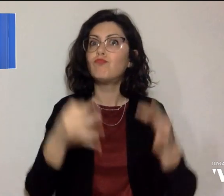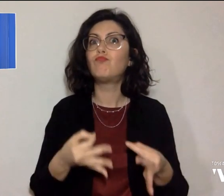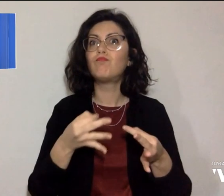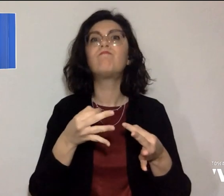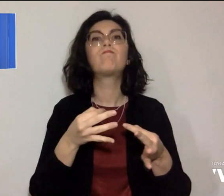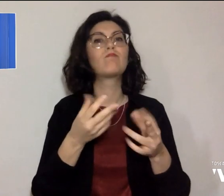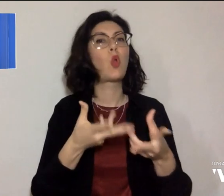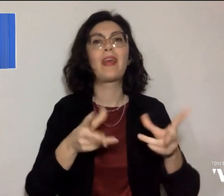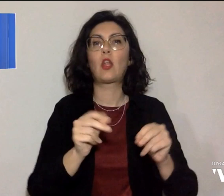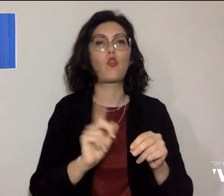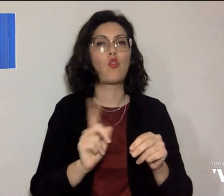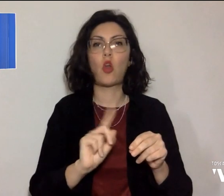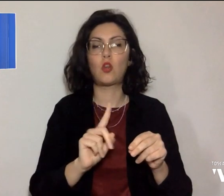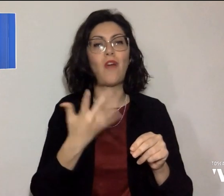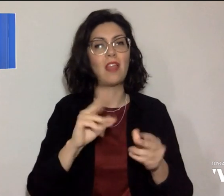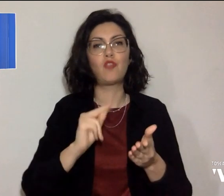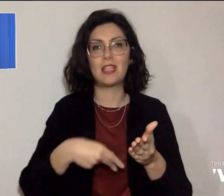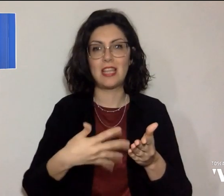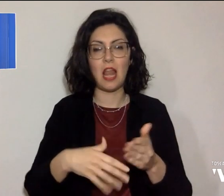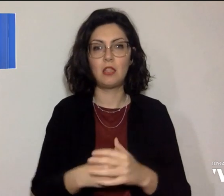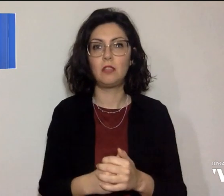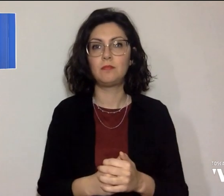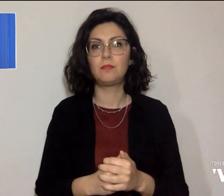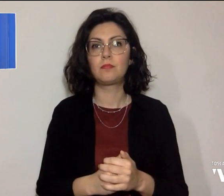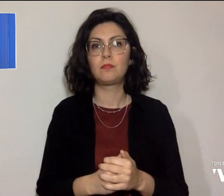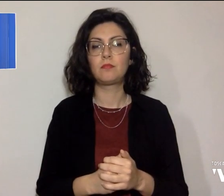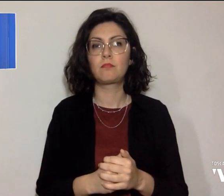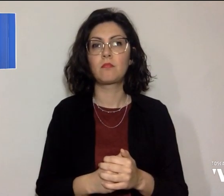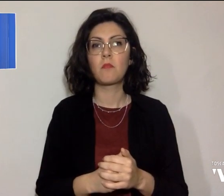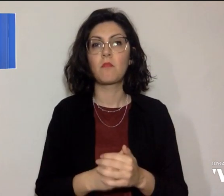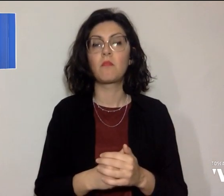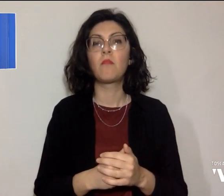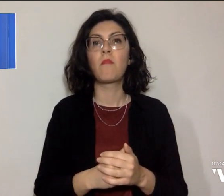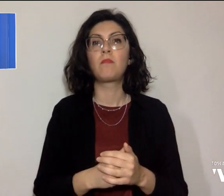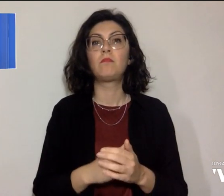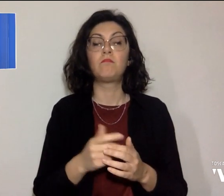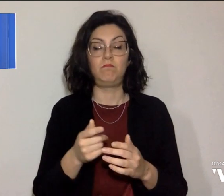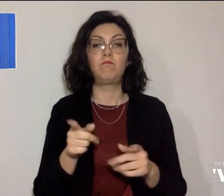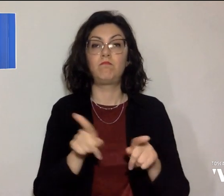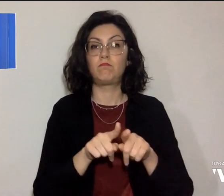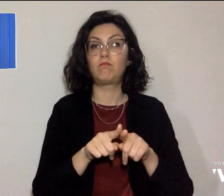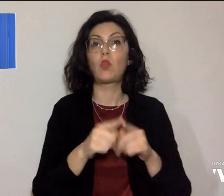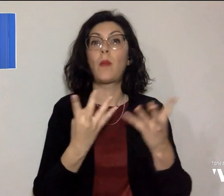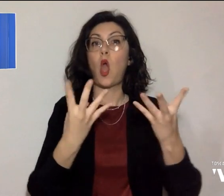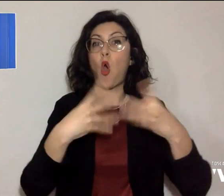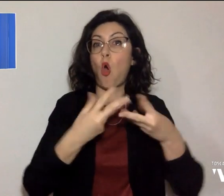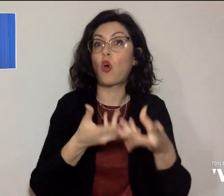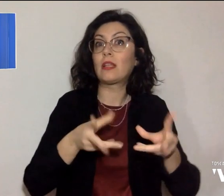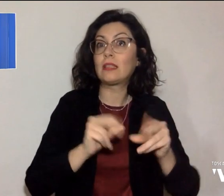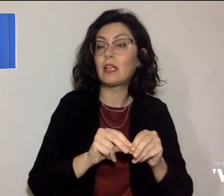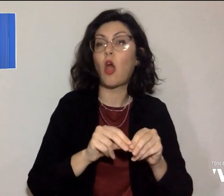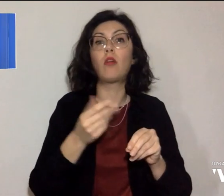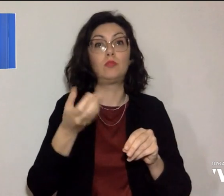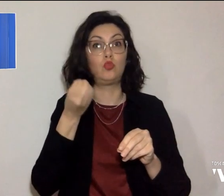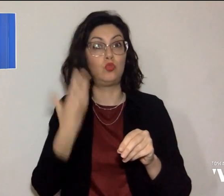quelli già siglati. Per riportare ordine ed evitare che si ripeta ciò che è successo è